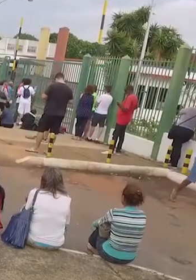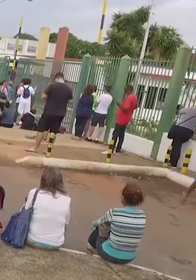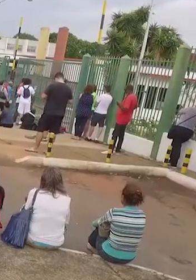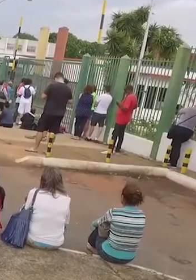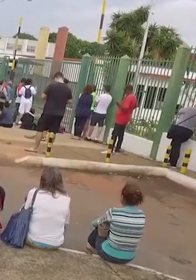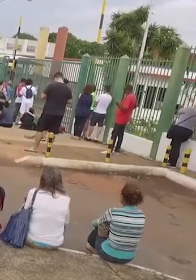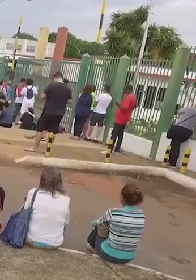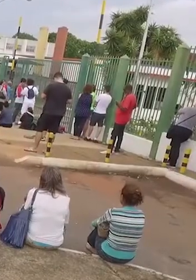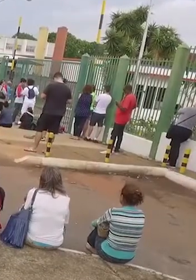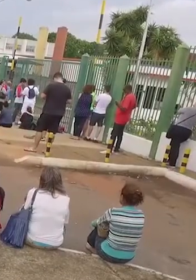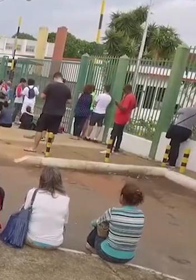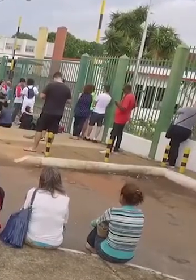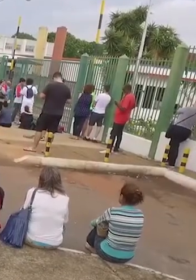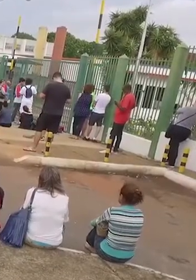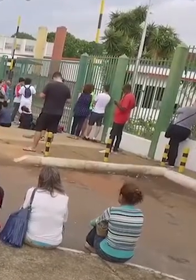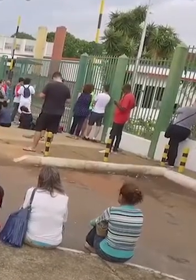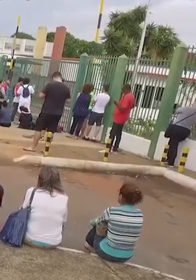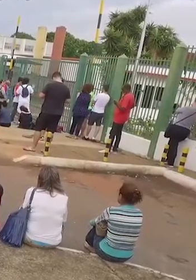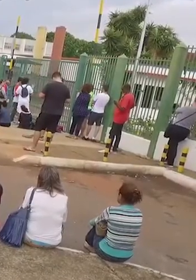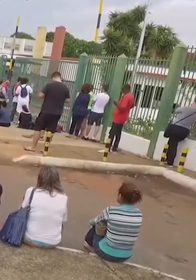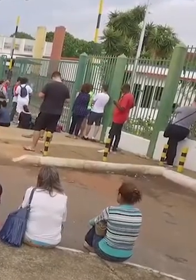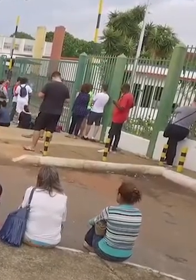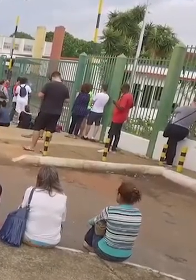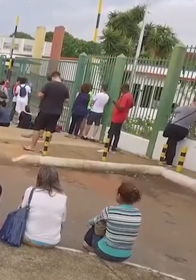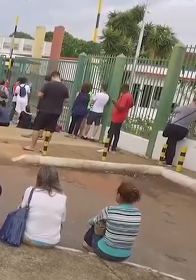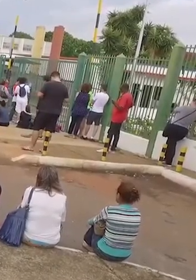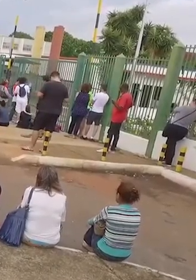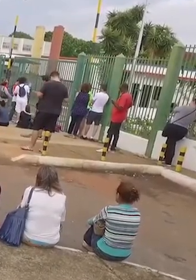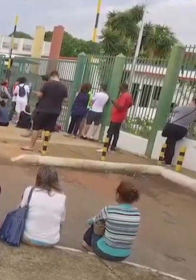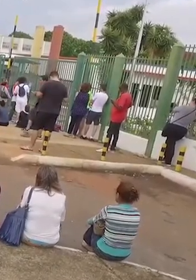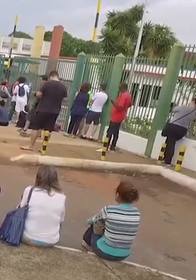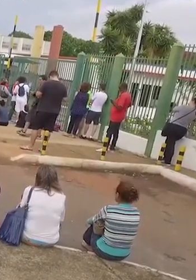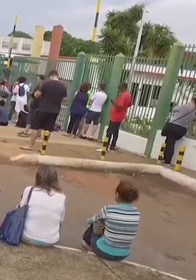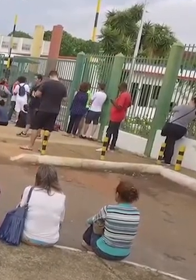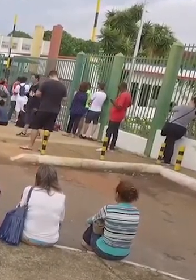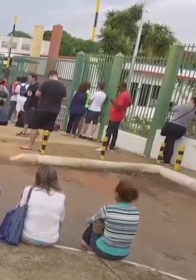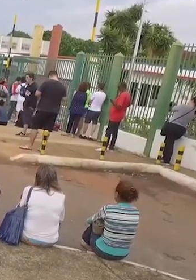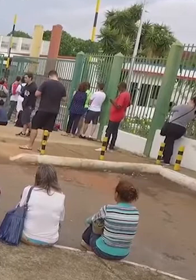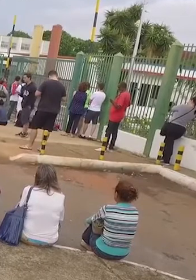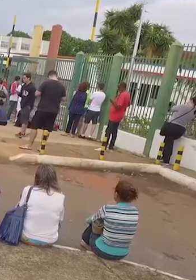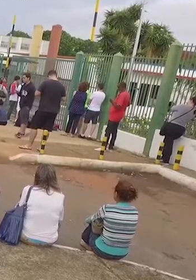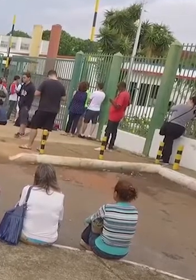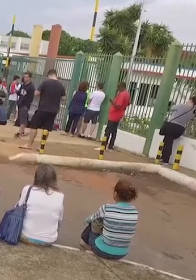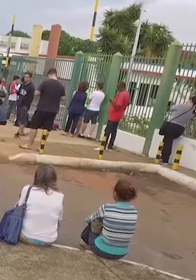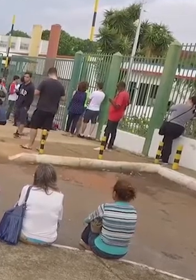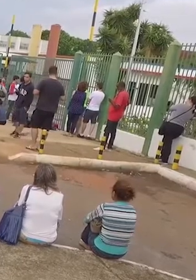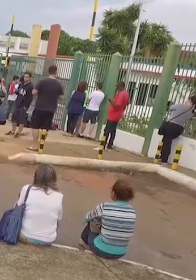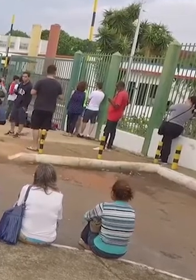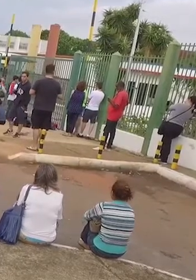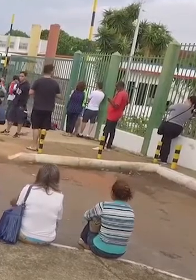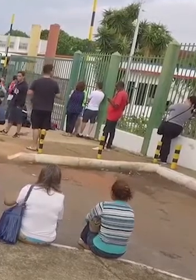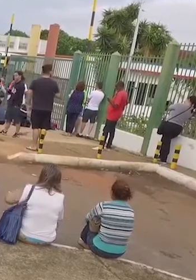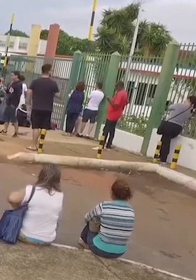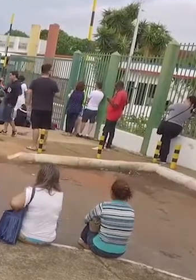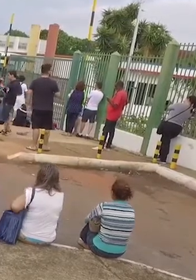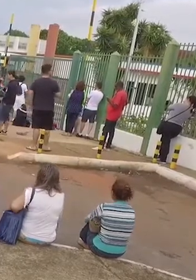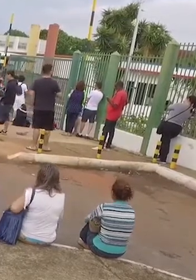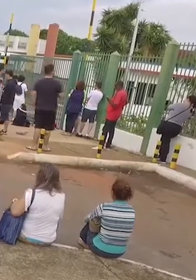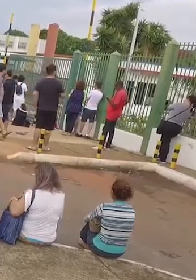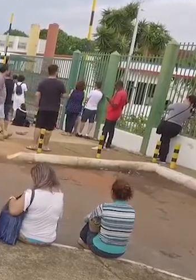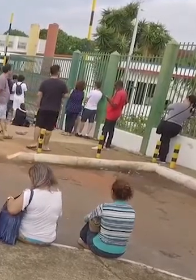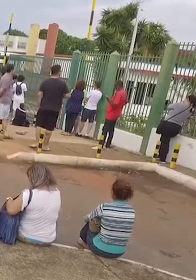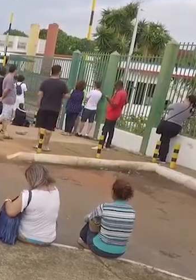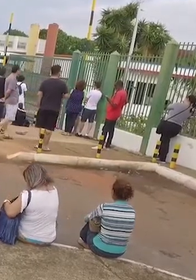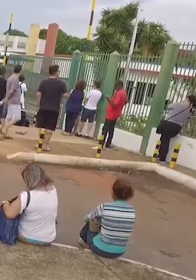primeira vez a redação do Enem foi aplicada no primeiro dia do exame quem faz a prova sabe que um bom texto conta muito a